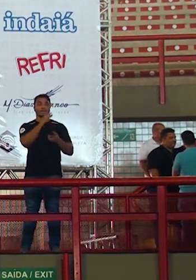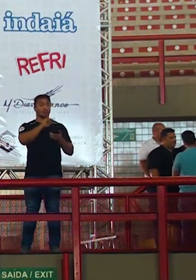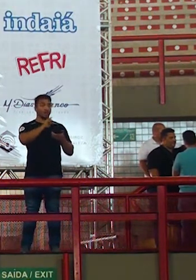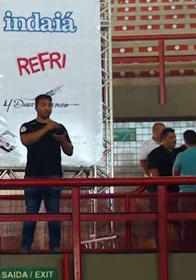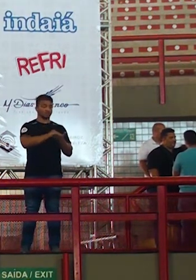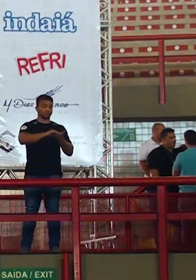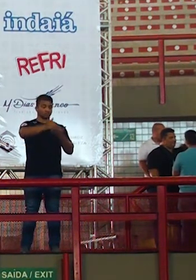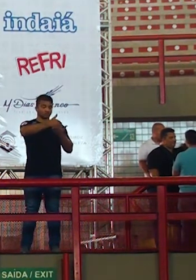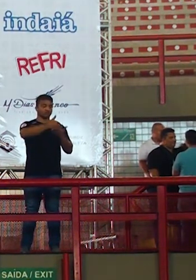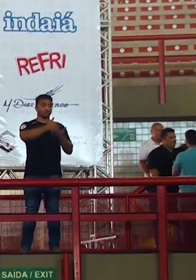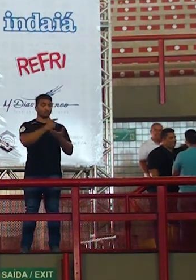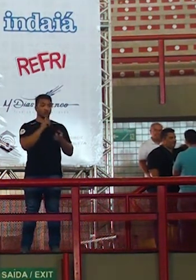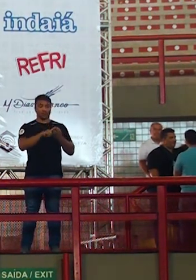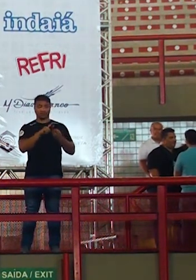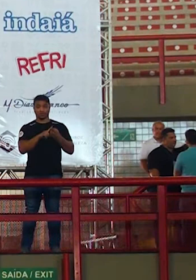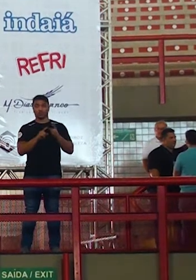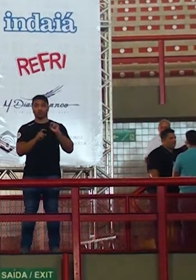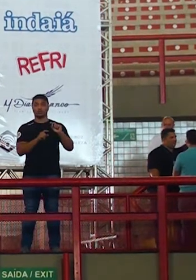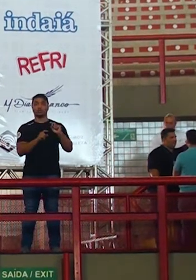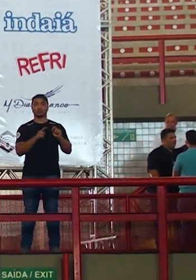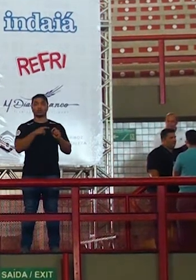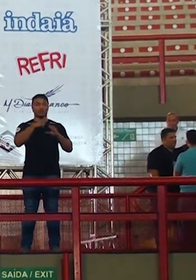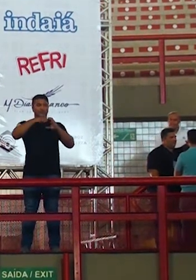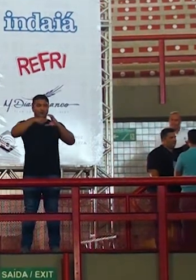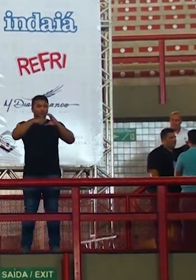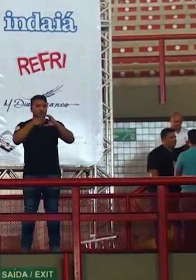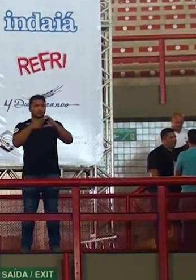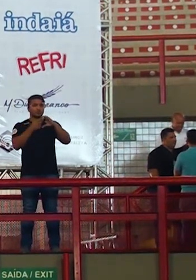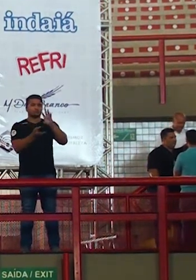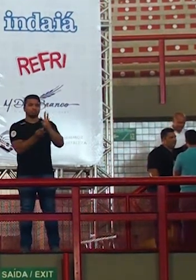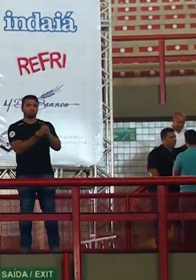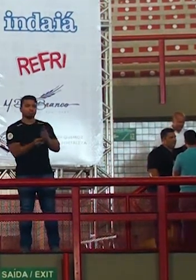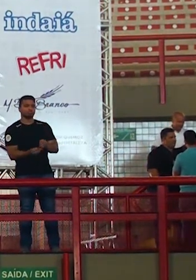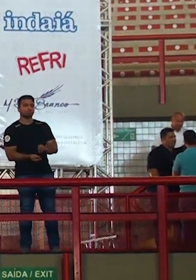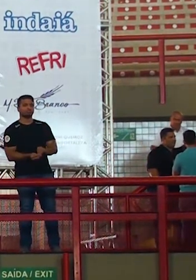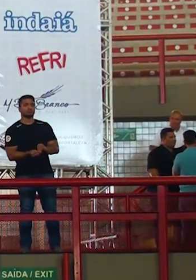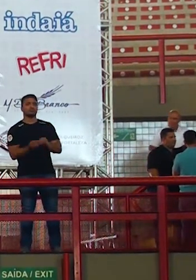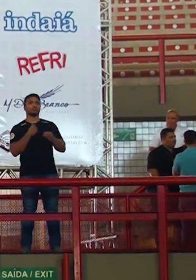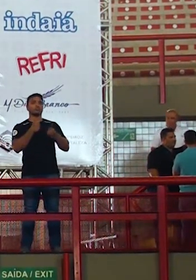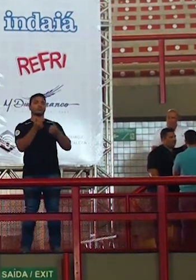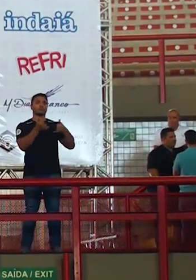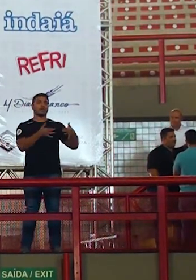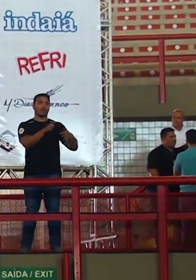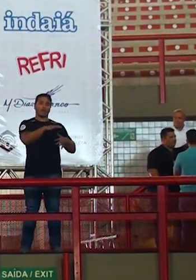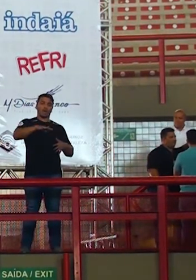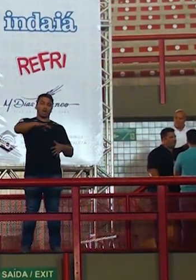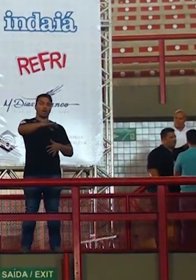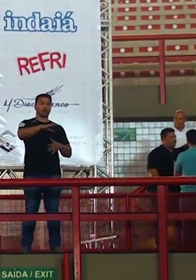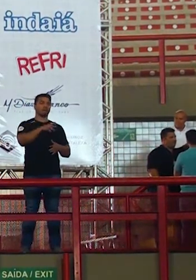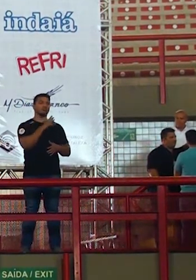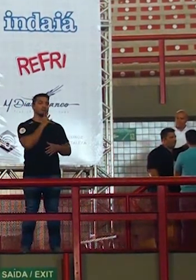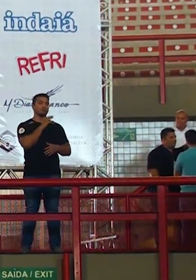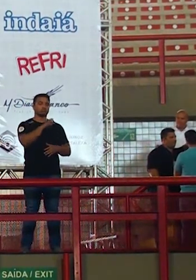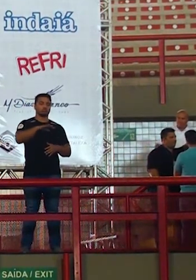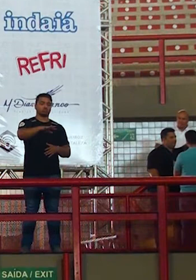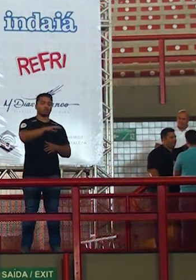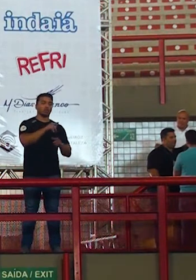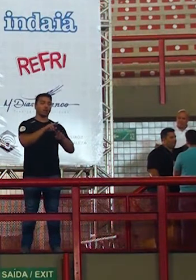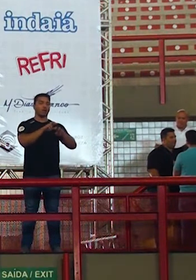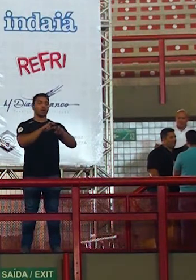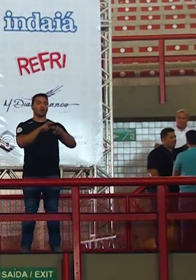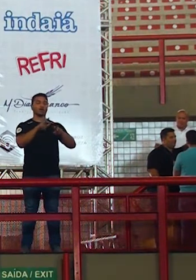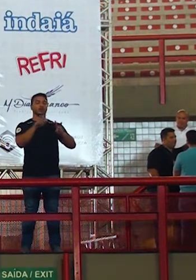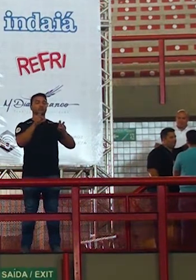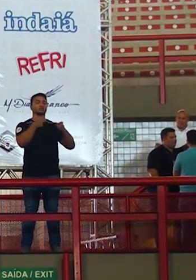com e além disso um videozinho cada um demonstrando as áreas de conhecimento pra que possam fazer